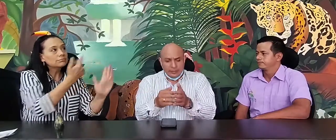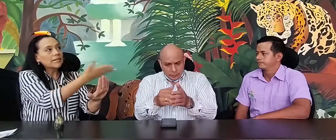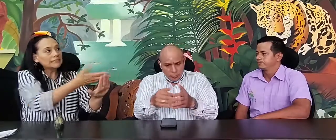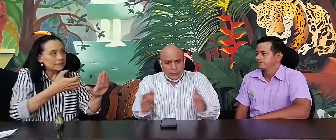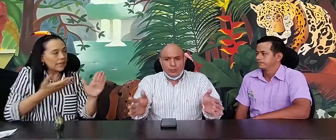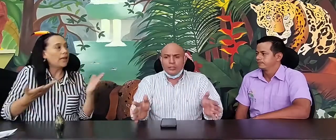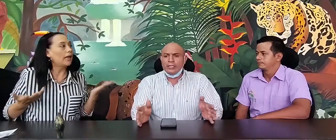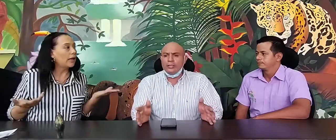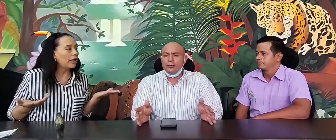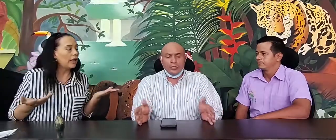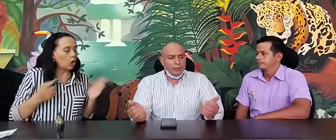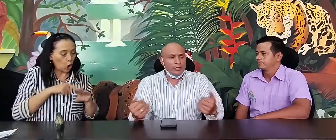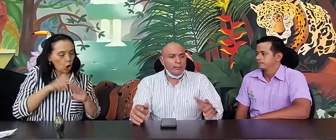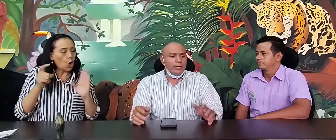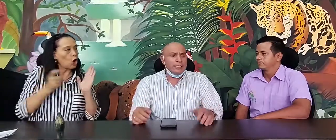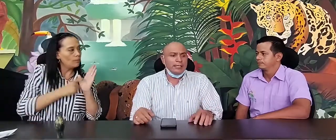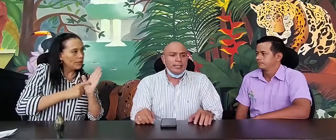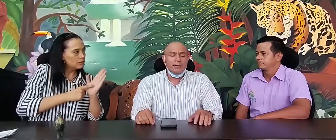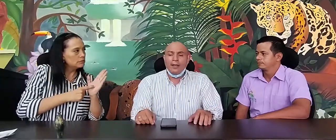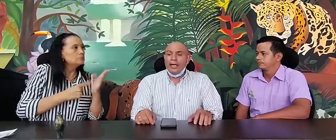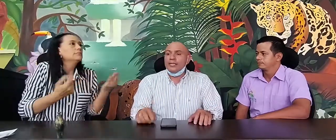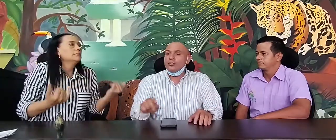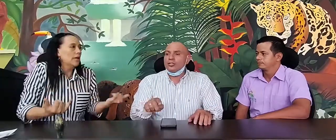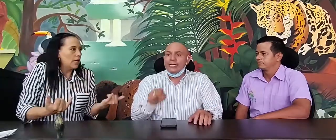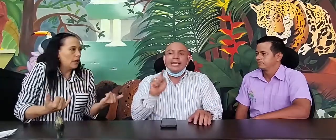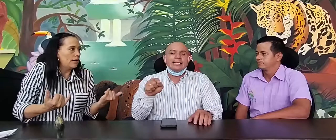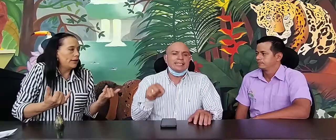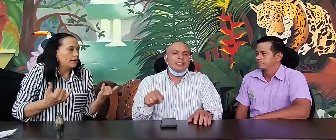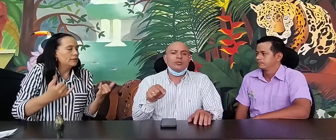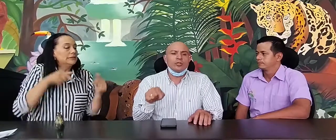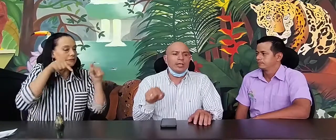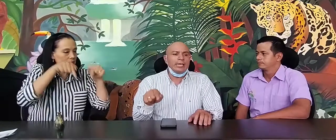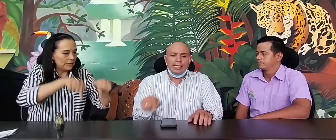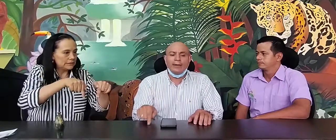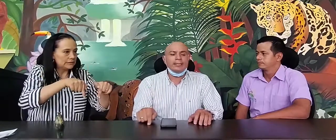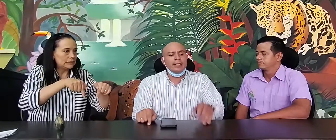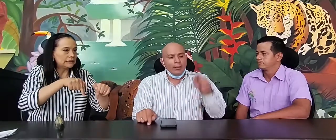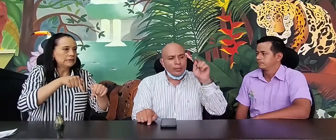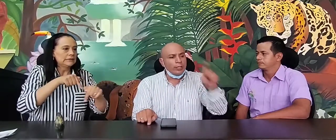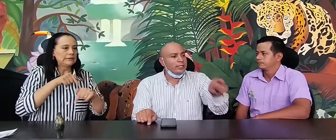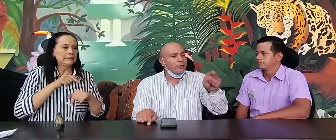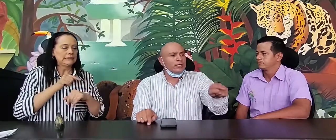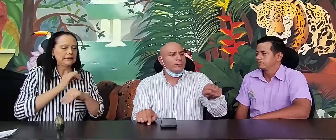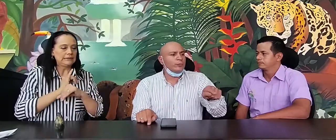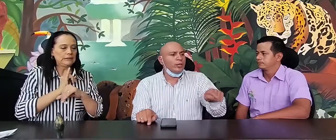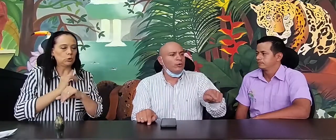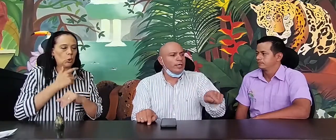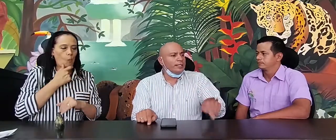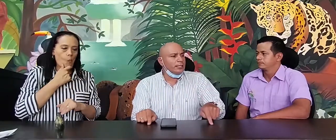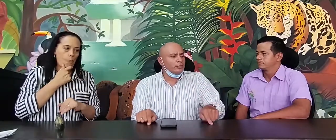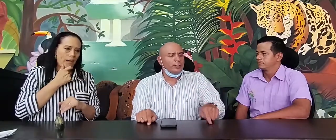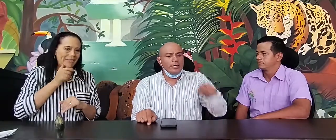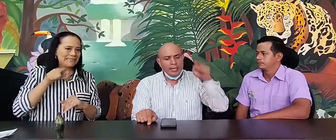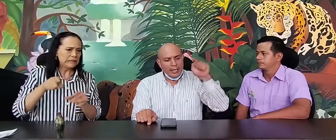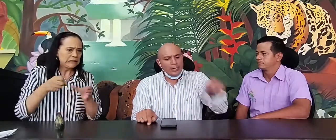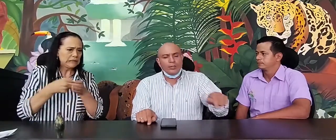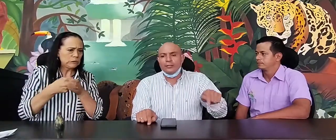todo el contenido de lo que vamos a exigir, entonces la institucionalidad va a decir, bueno, aquí hay unas organizaciones, hay unas